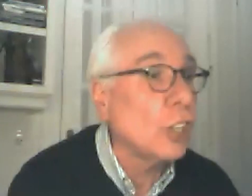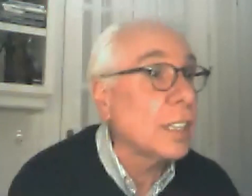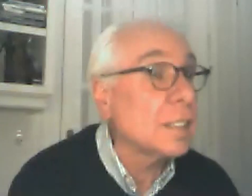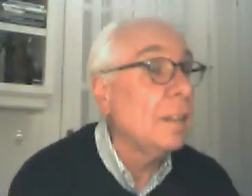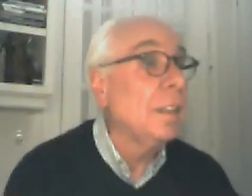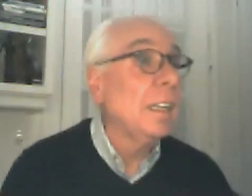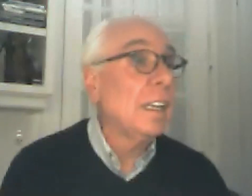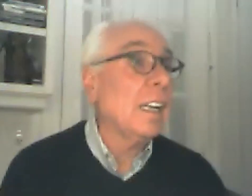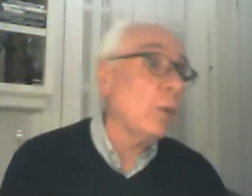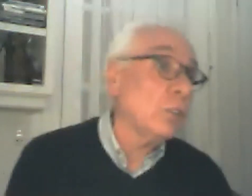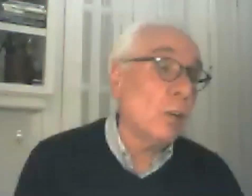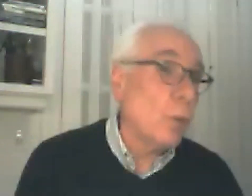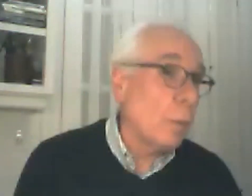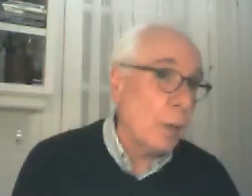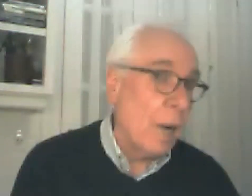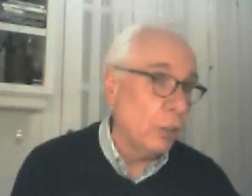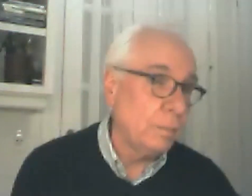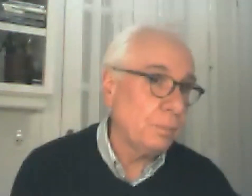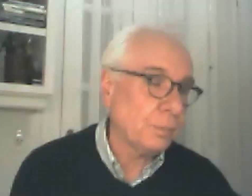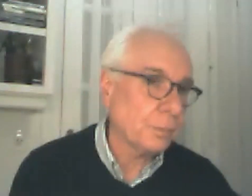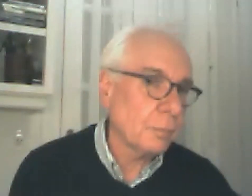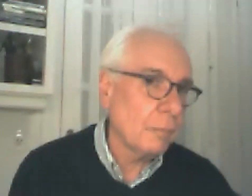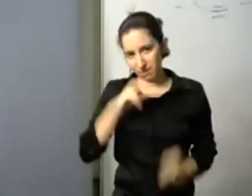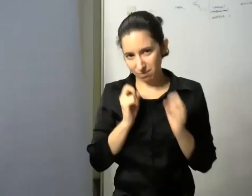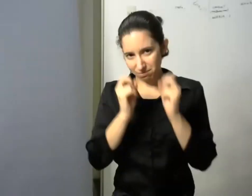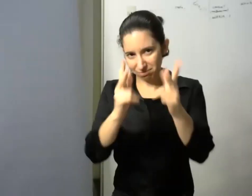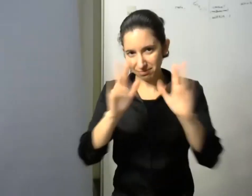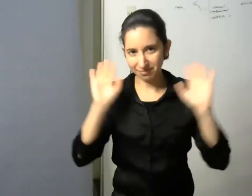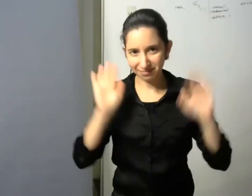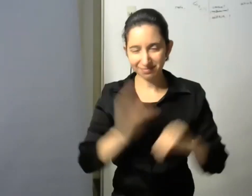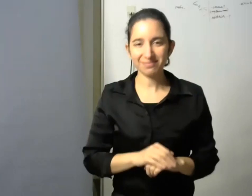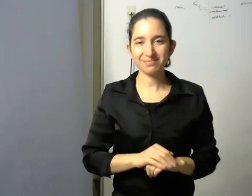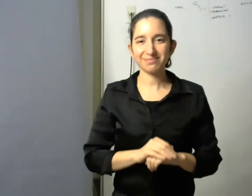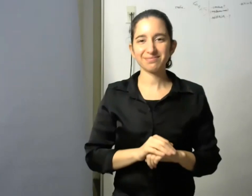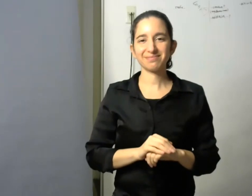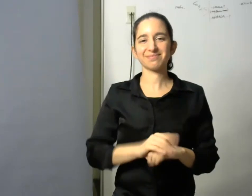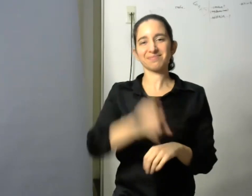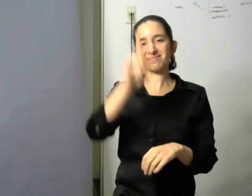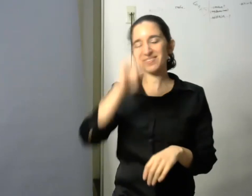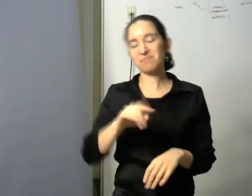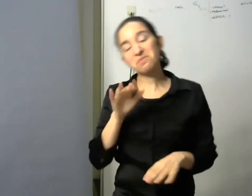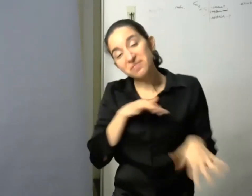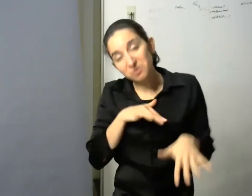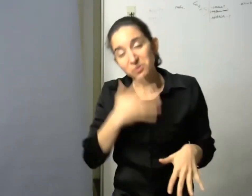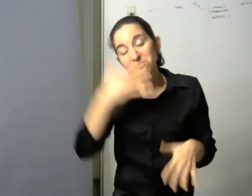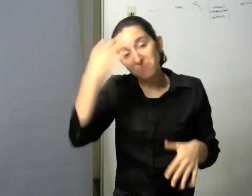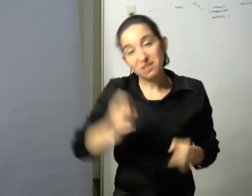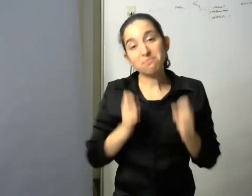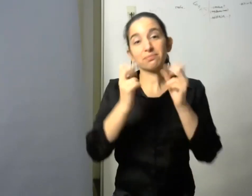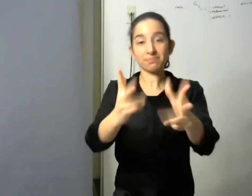y les cuento algo muy privado pero que creo que amerita en este contexto y algunos de